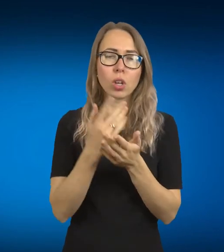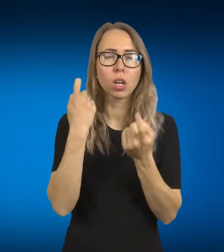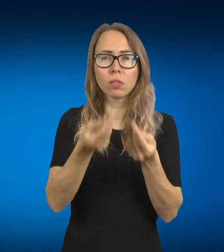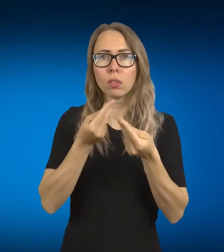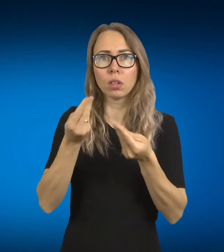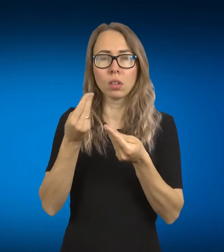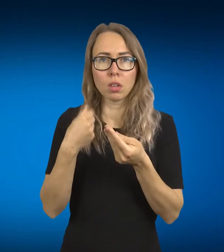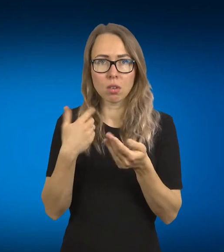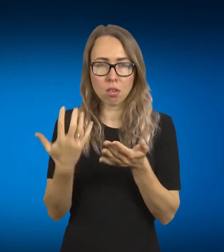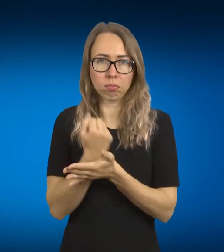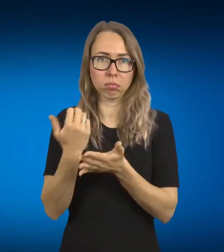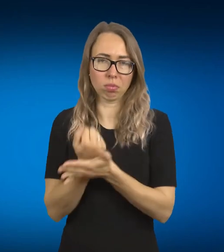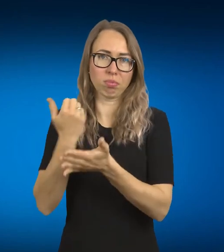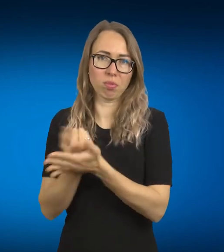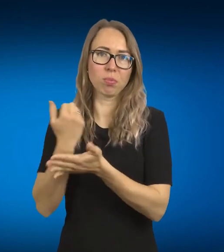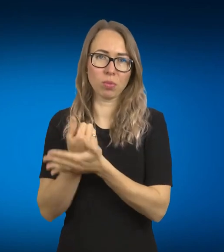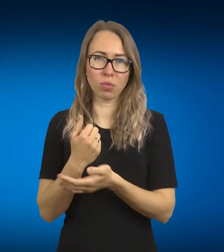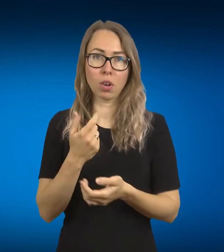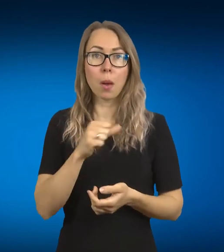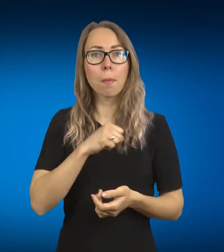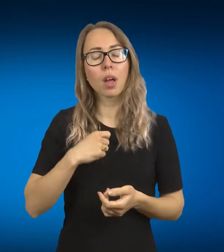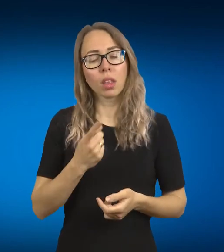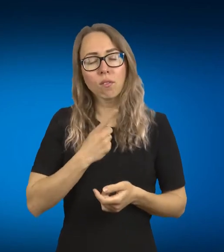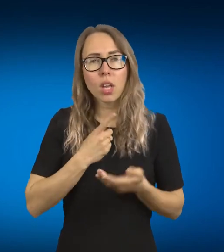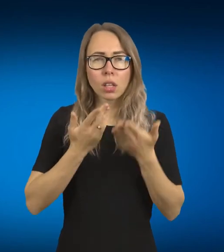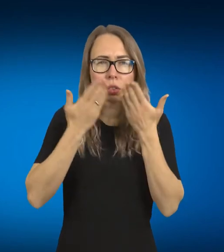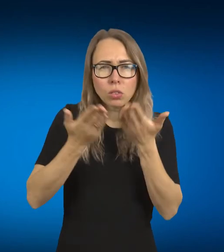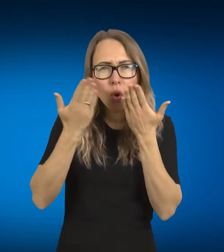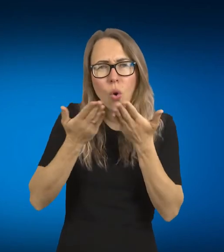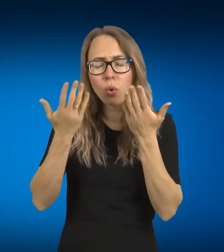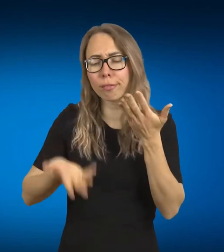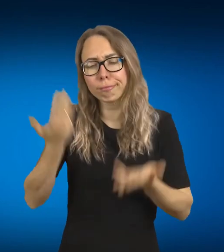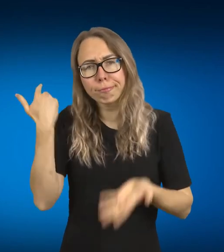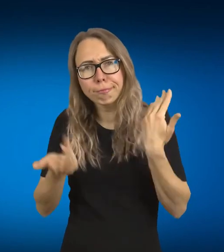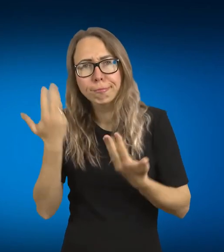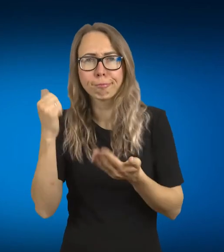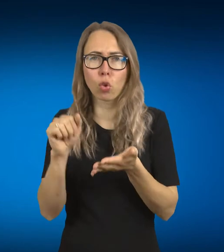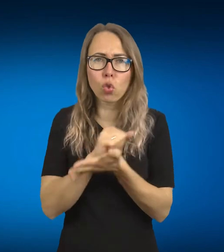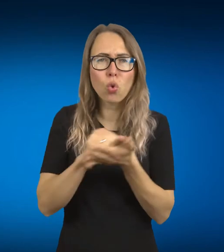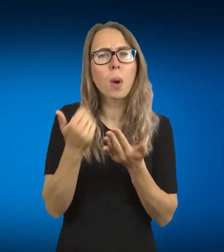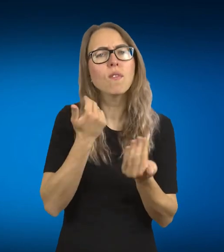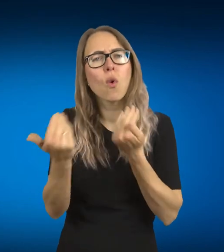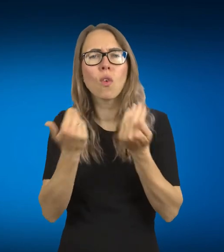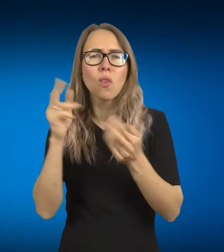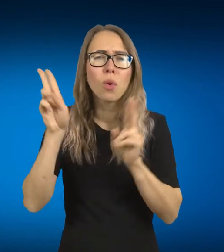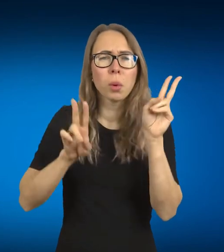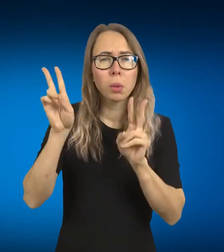man pačiai atsisėdu skaityti kaip dokumentus ir aiškintis, kaip čia ką reikia toliau daryti. Nes, kaip ir minėję,